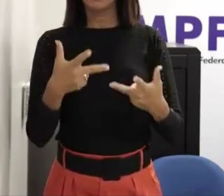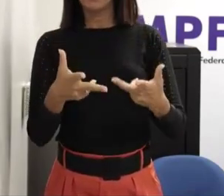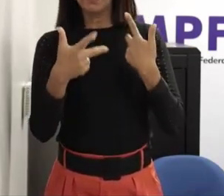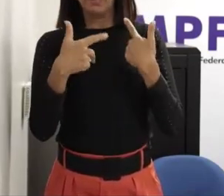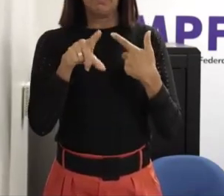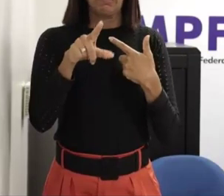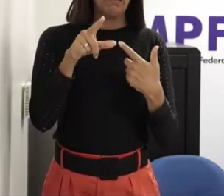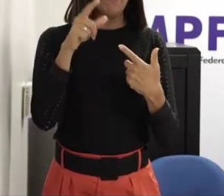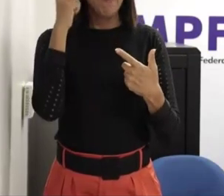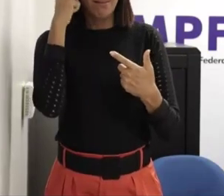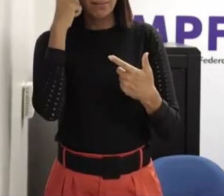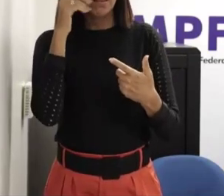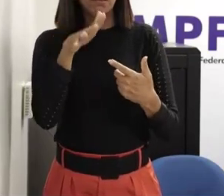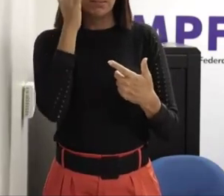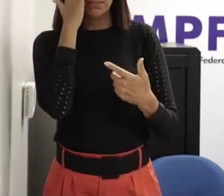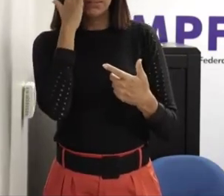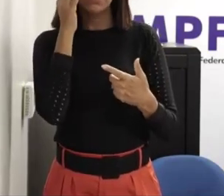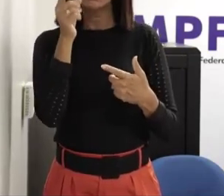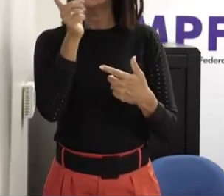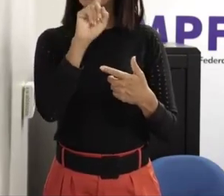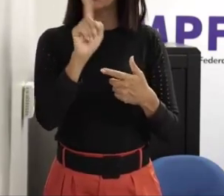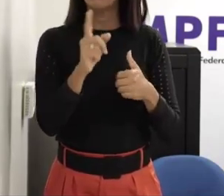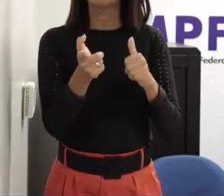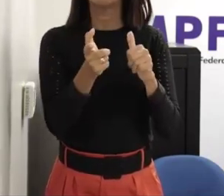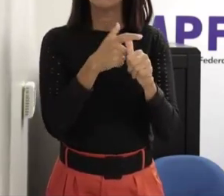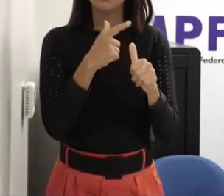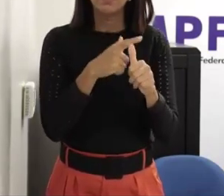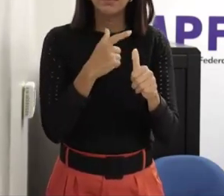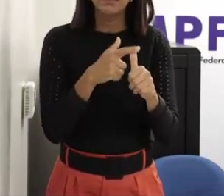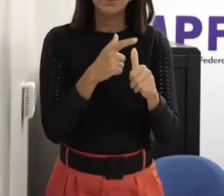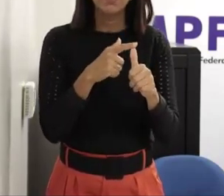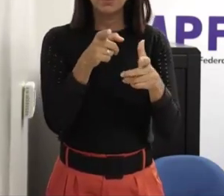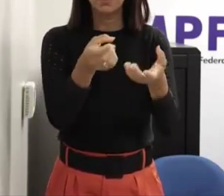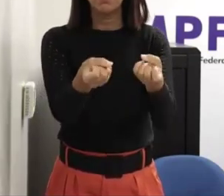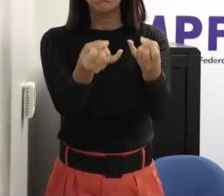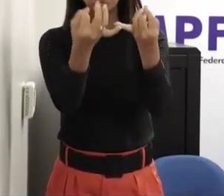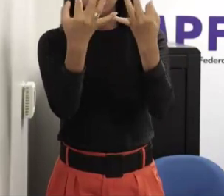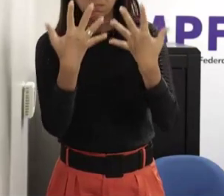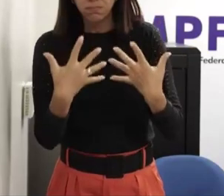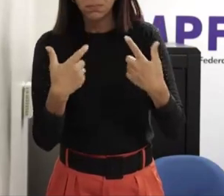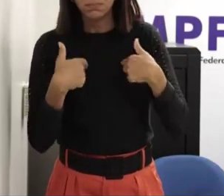significado do que ele viveu para você entender qual que é a questão da pessoa